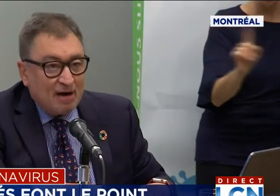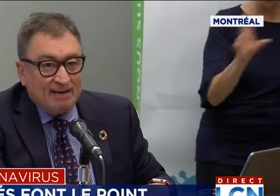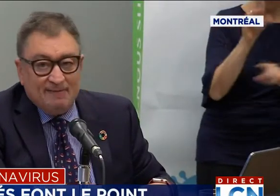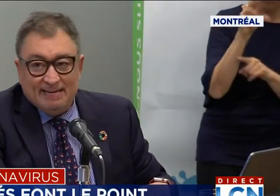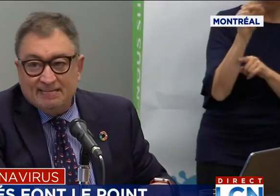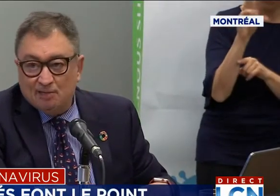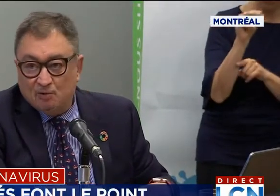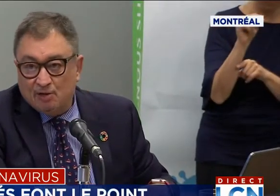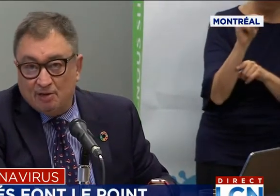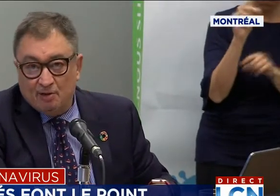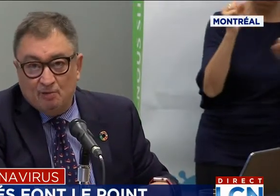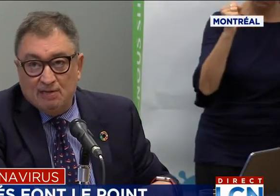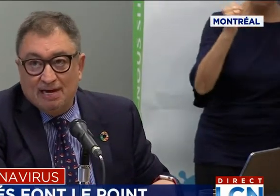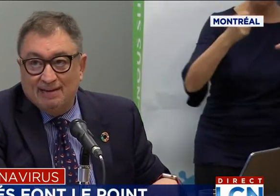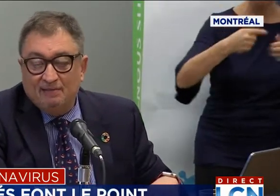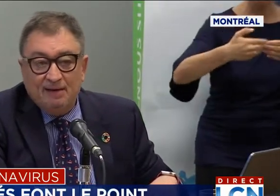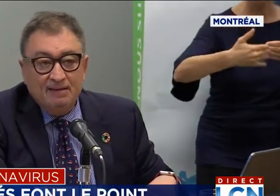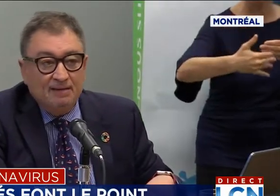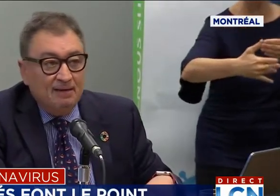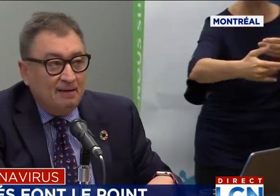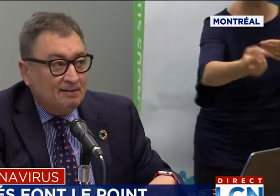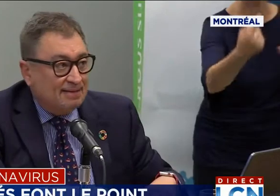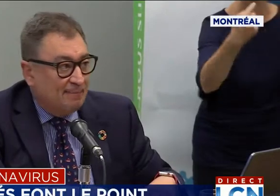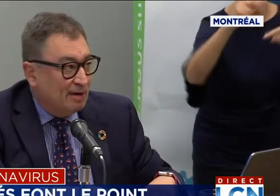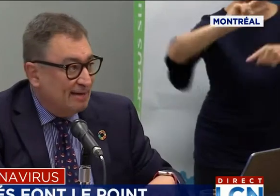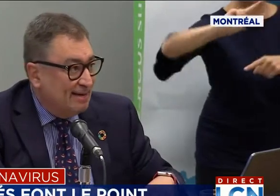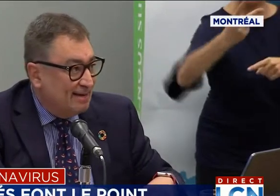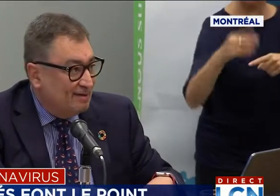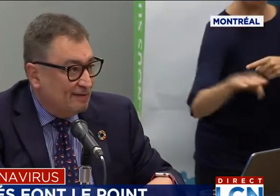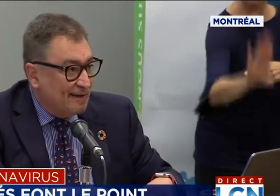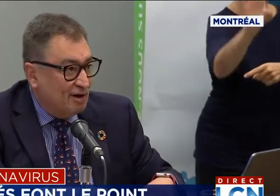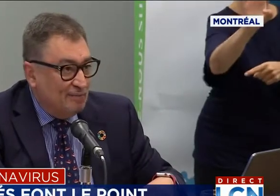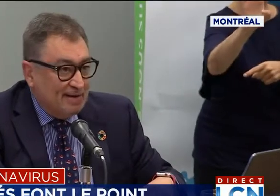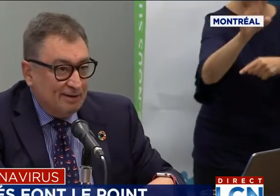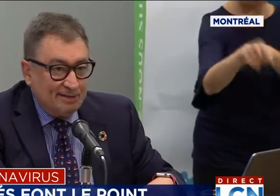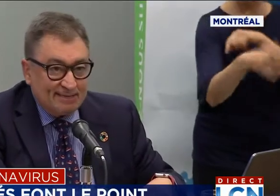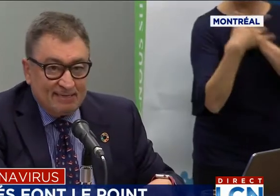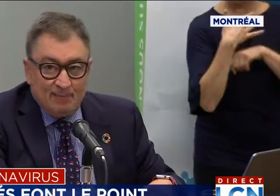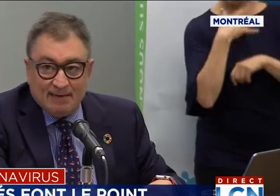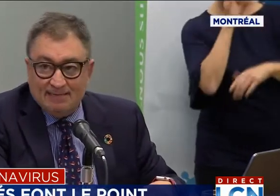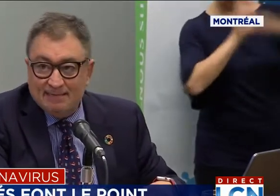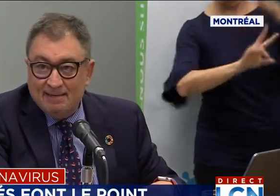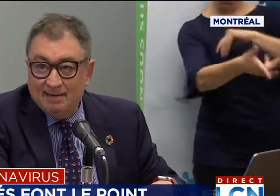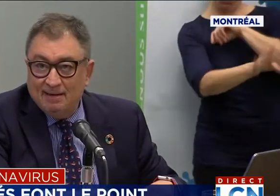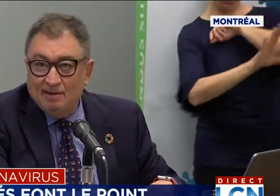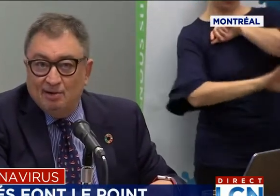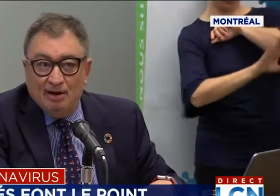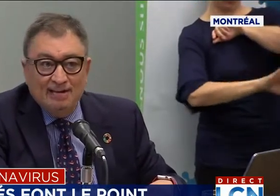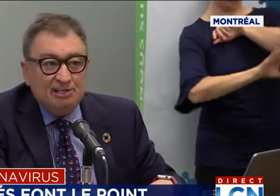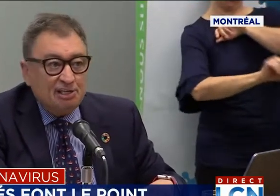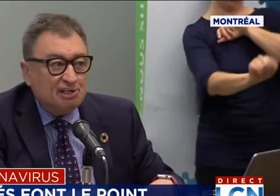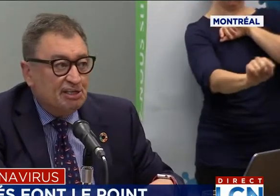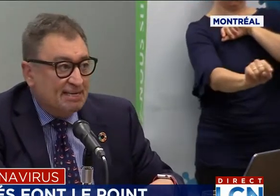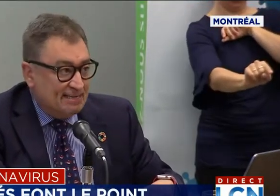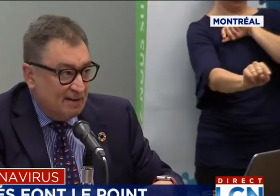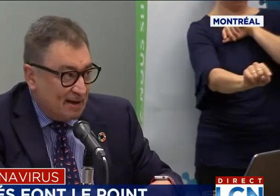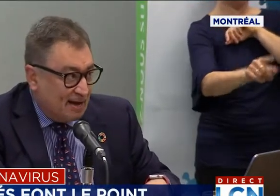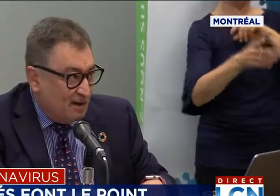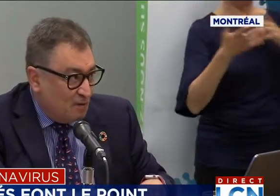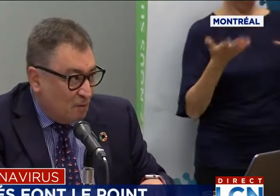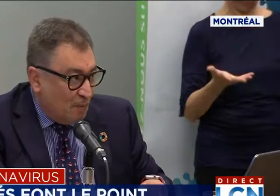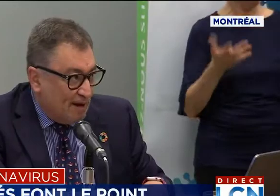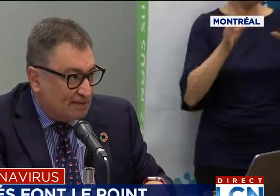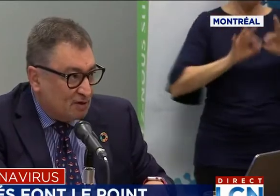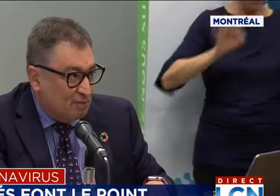qui pourrait arriver dès cet automne. Donc, dans les faits, c'est important de faire le bilan de ce qui s'est passé, d'aller chercher les